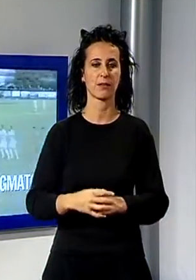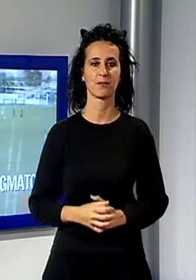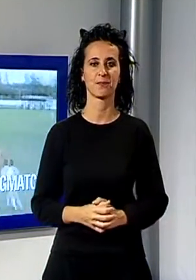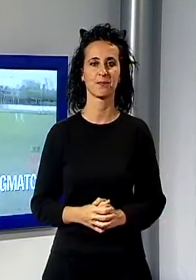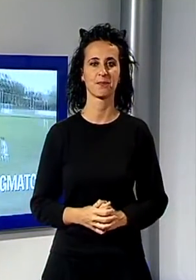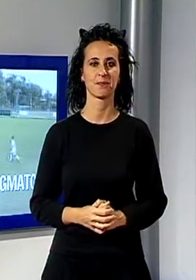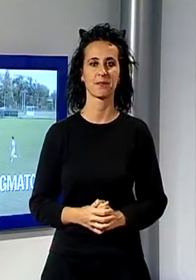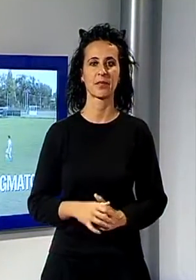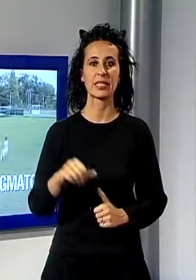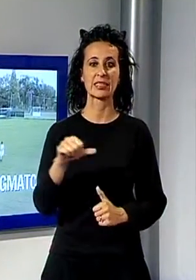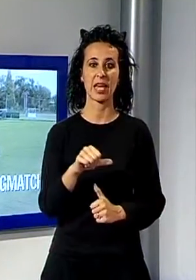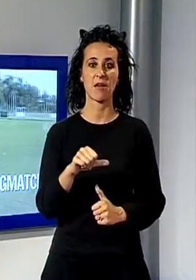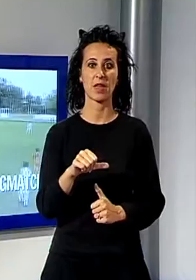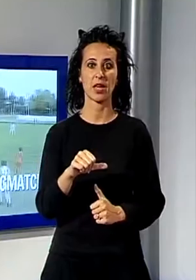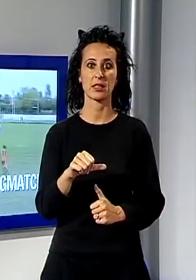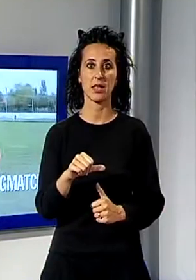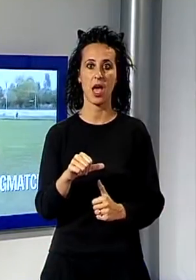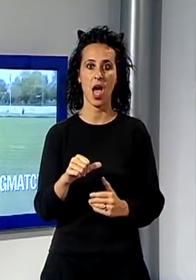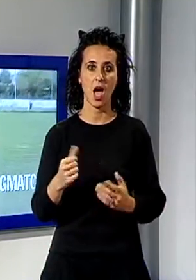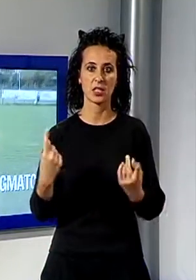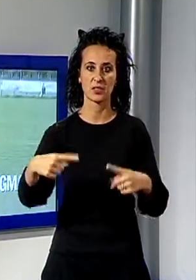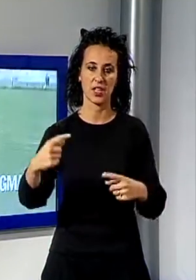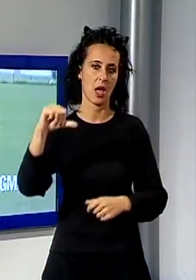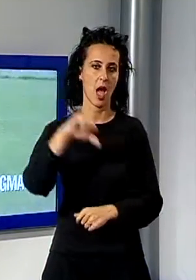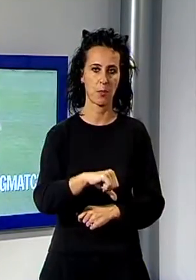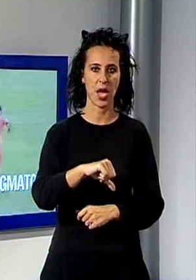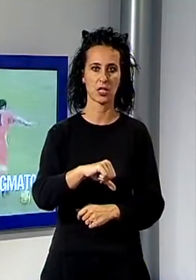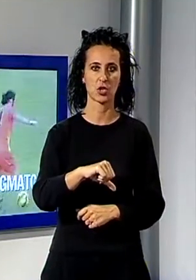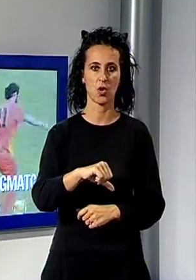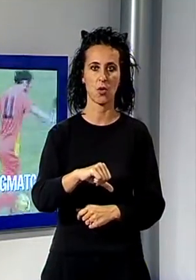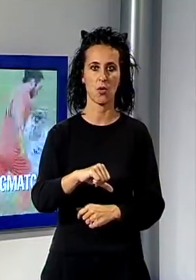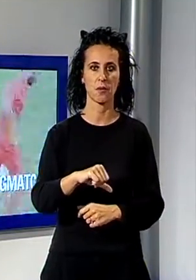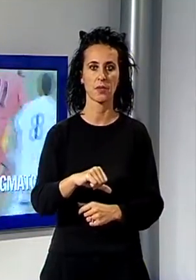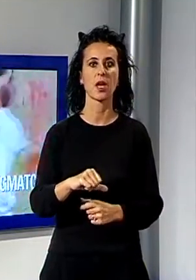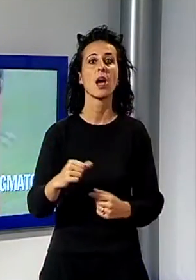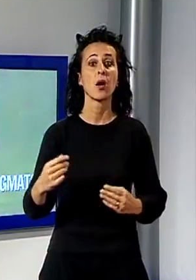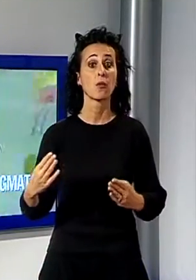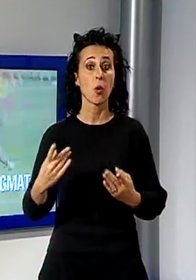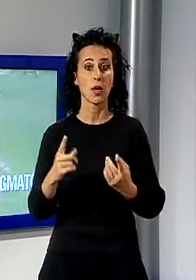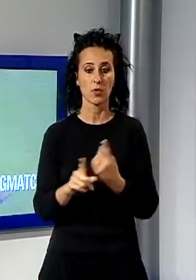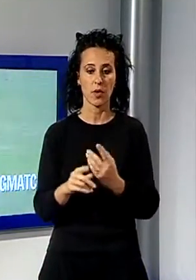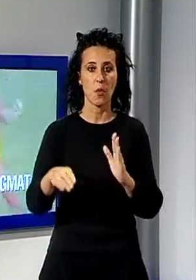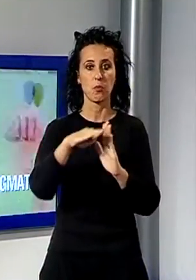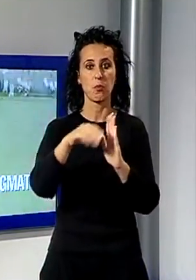Seravezza perde il big match, pari nel derby, valla a Cuiopelli lo scontro al vertice del campionato di eccellenza,